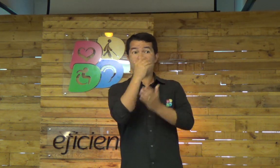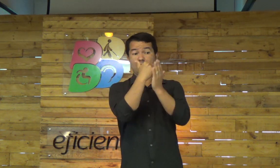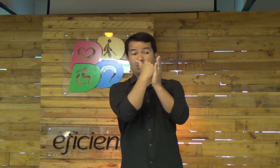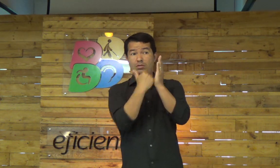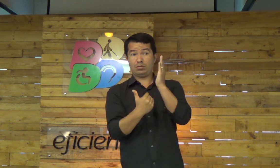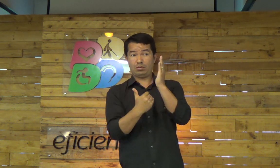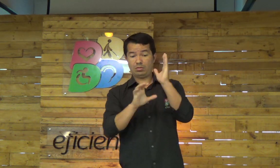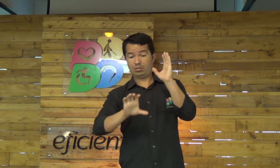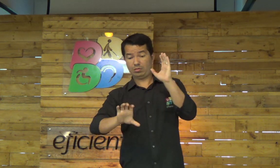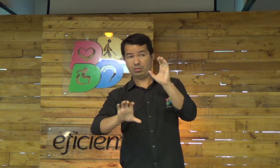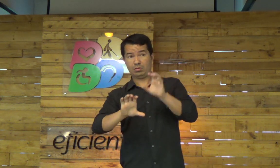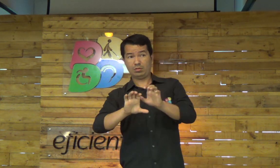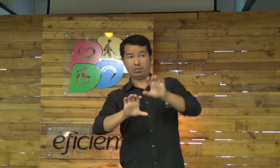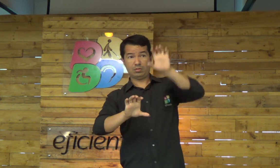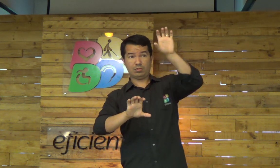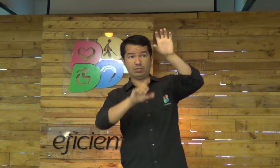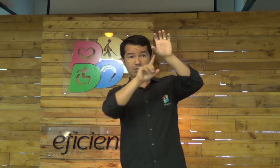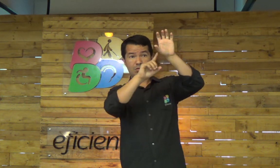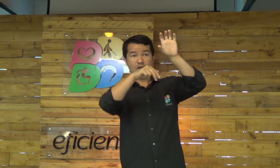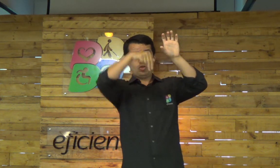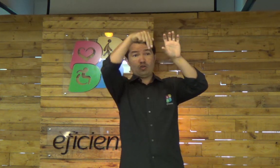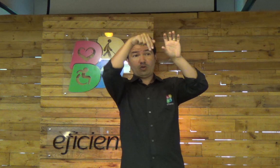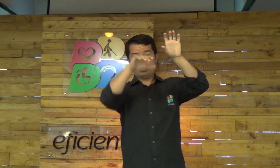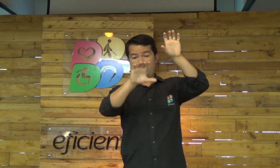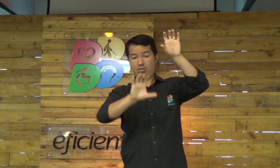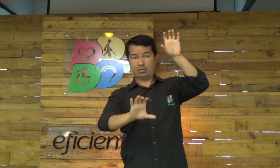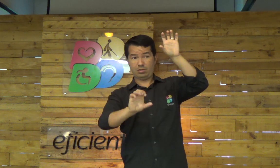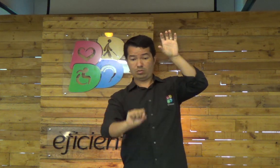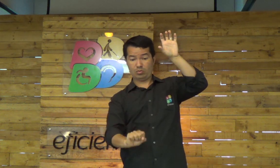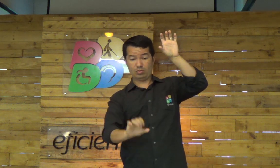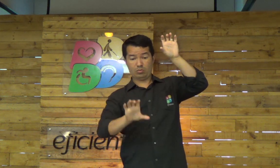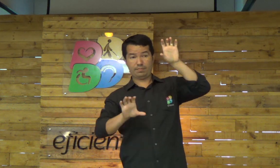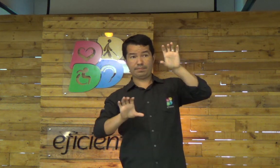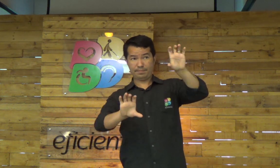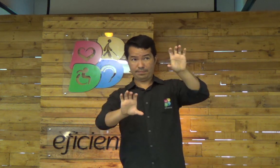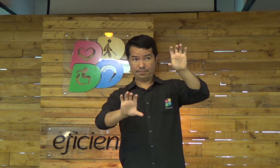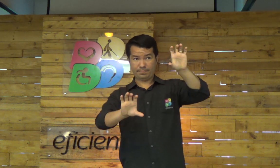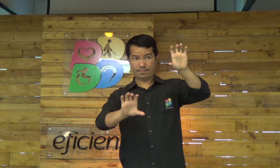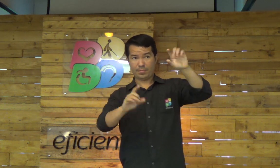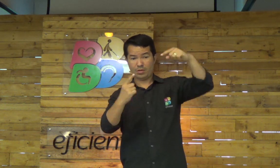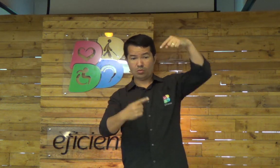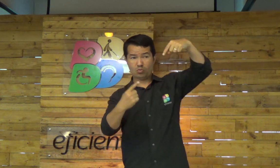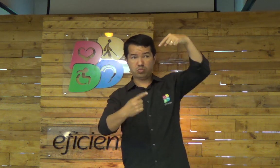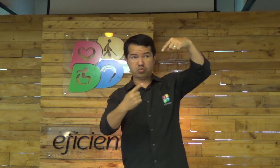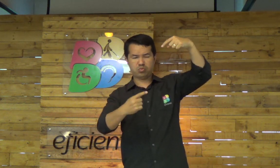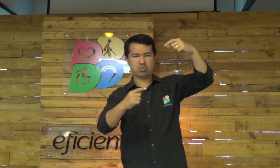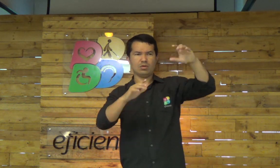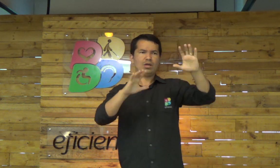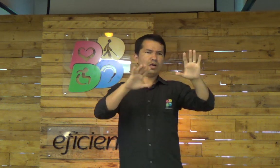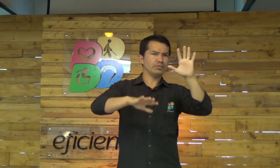pouco ali, sendo influenciado pela cultura do povo, então, pelo Reino do Norte e o Reino do Sul.